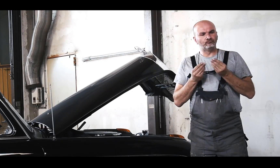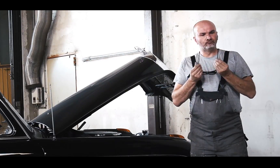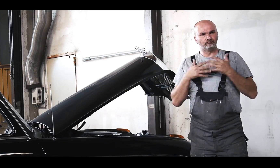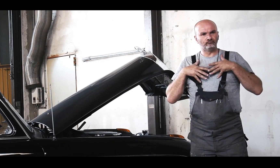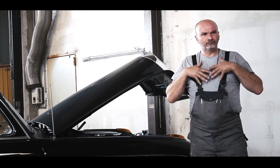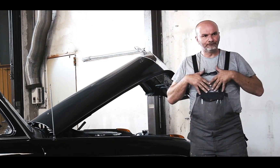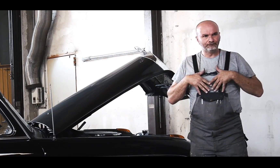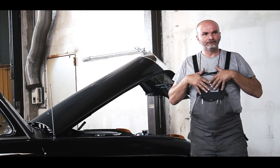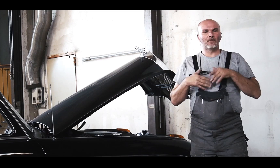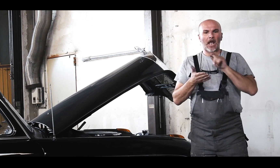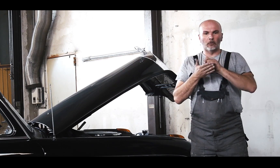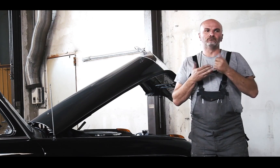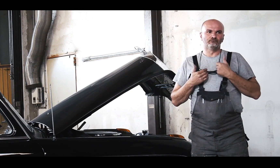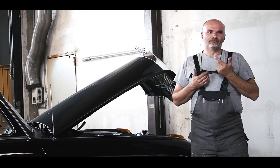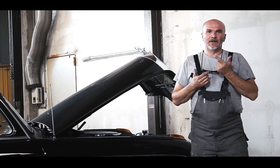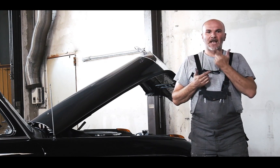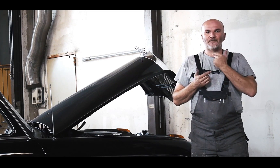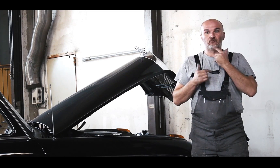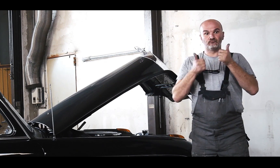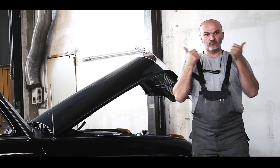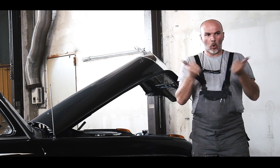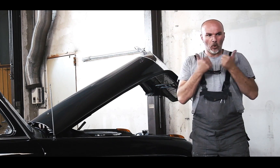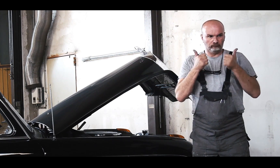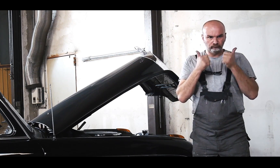Ich fühle mich mit meiner Arbeit sehr verbunden. Ich finde es einfach toll.